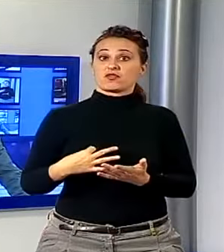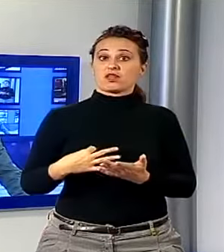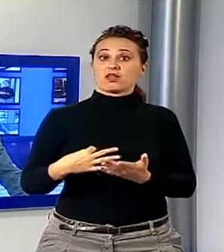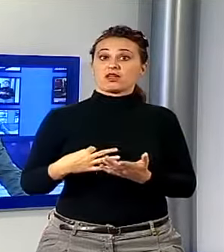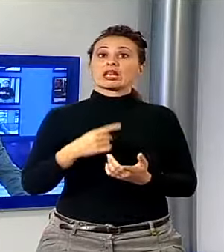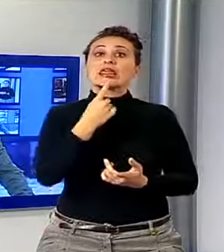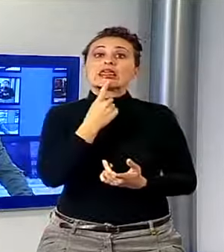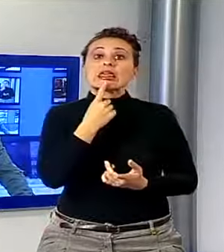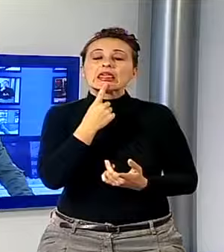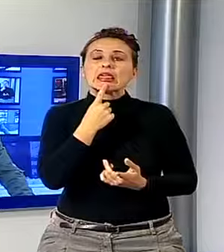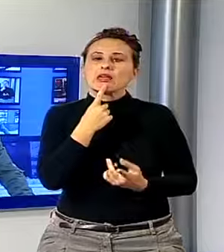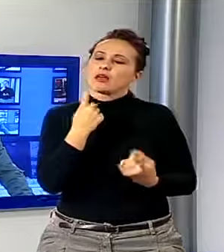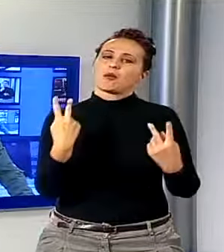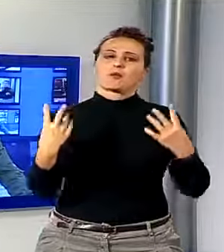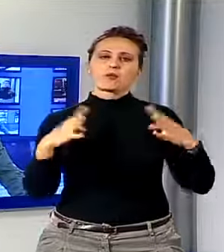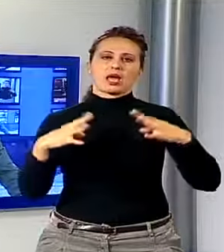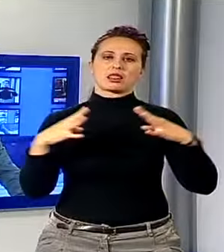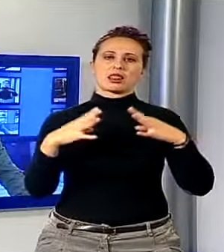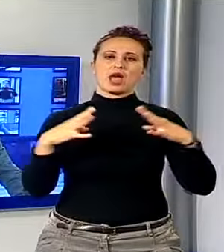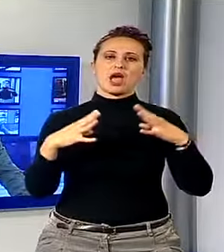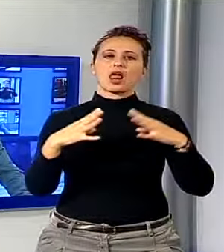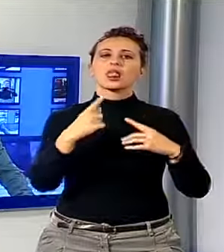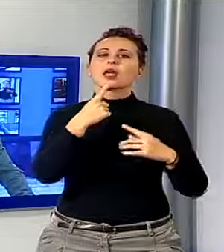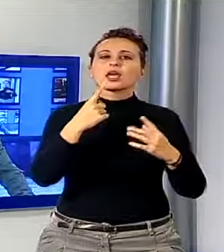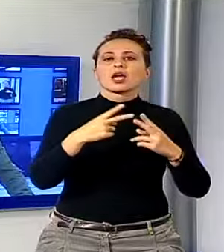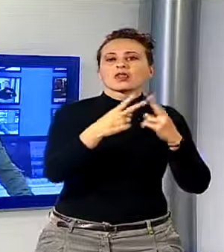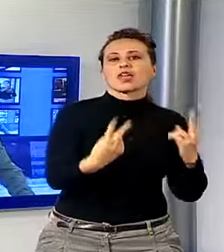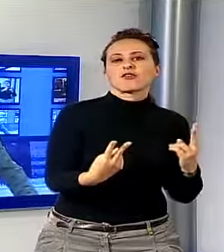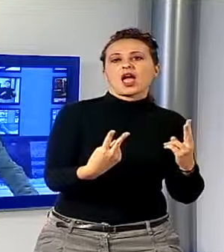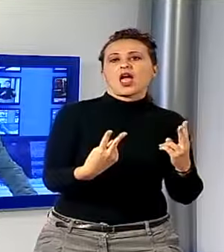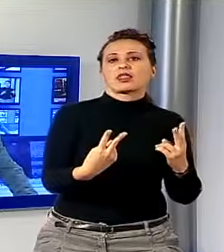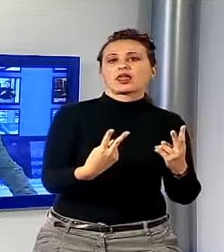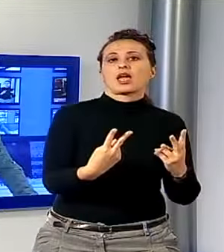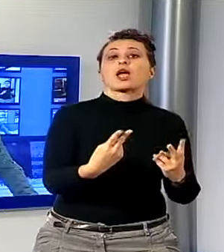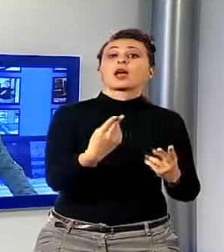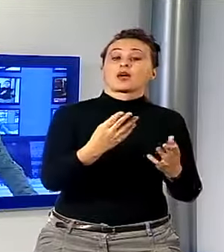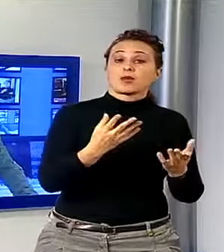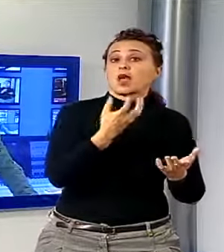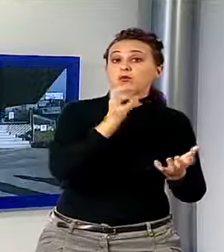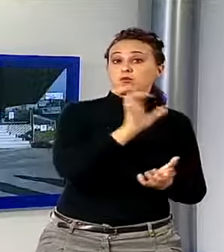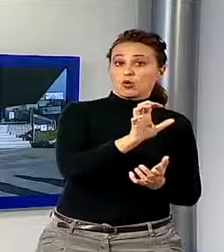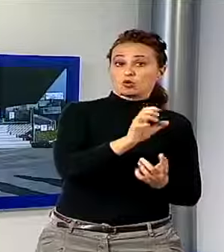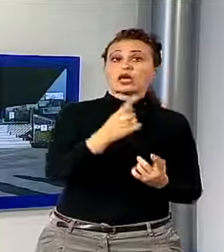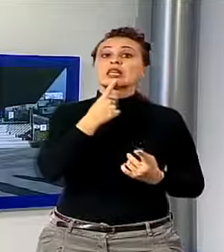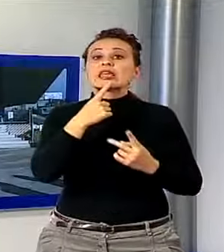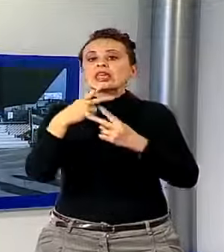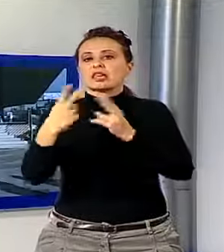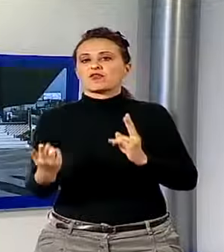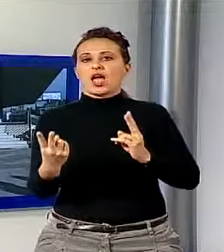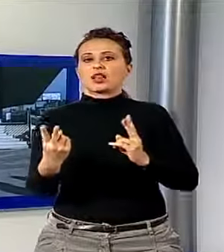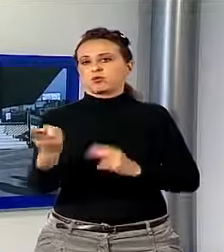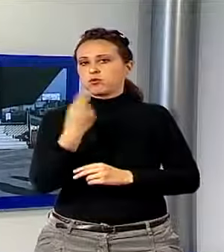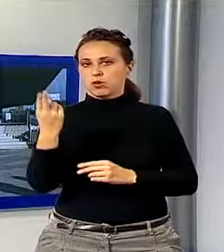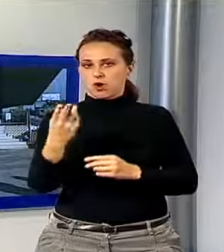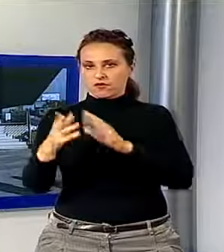i legali che assistono gli imputati e quelli che invece difendono le parti offese. Vediamo. È stata ancora la